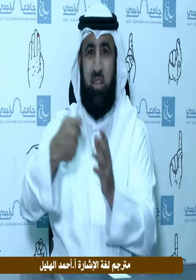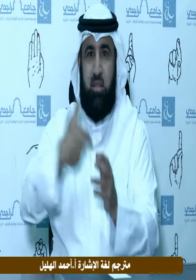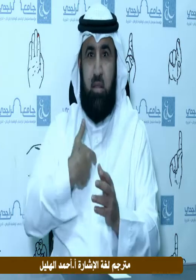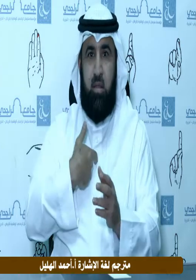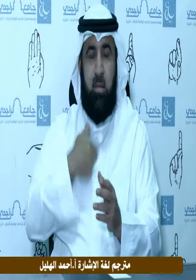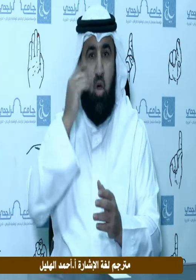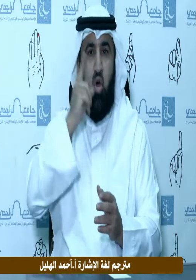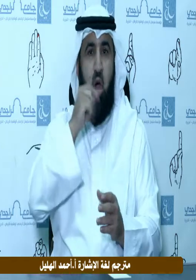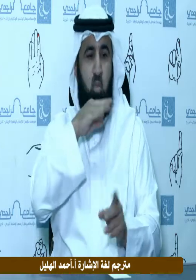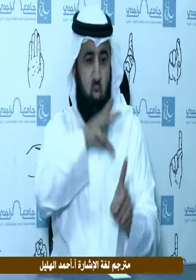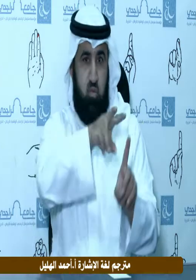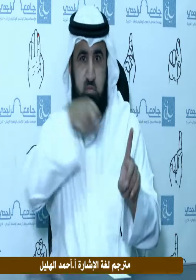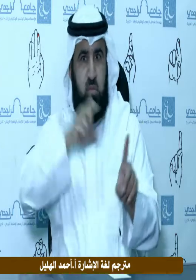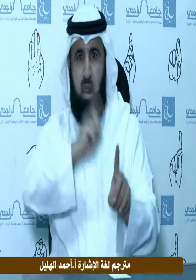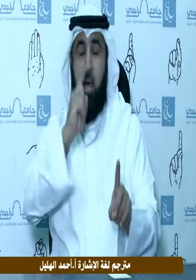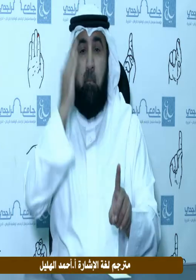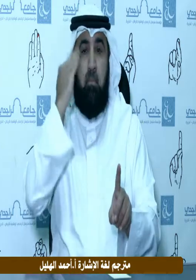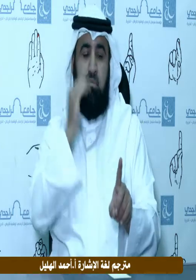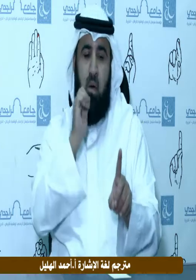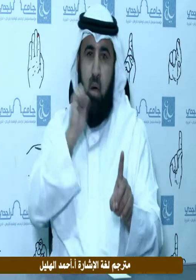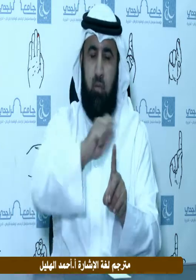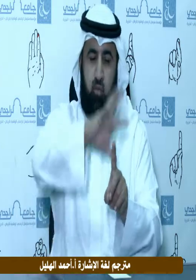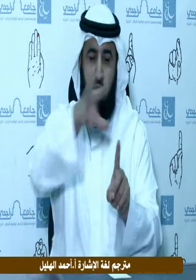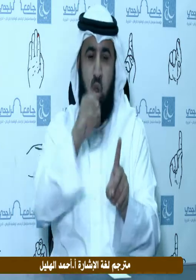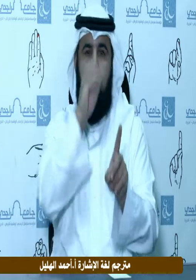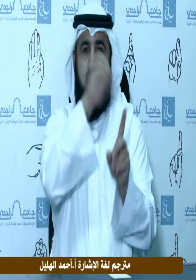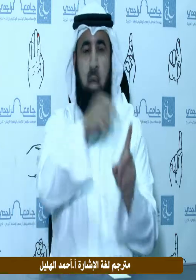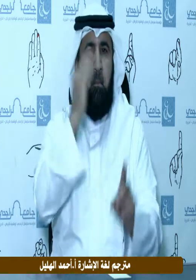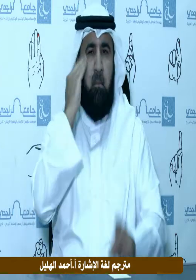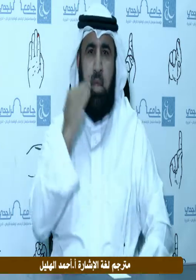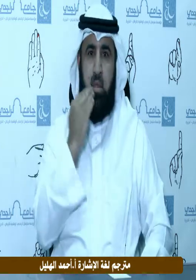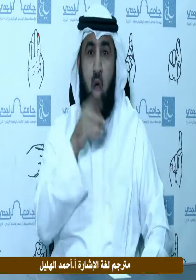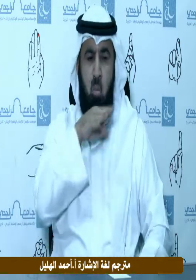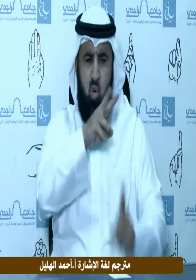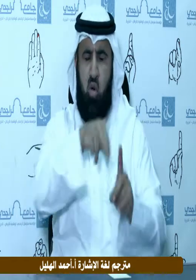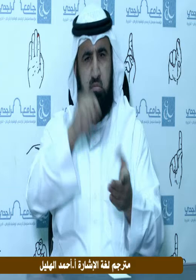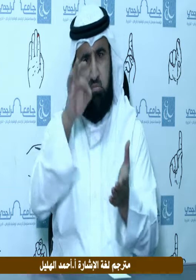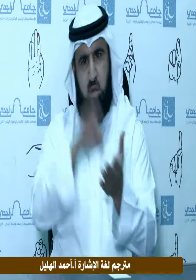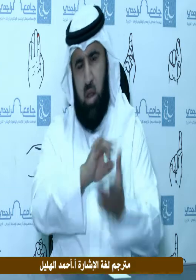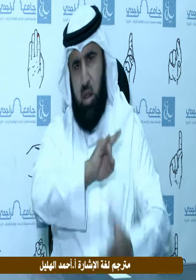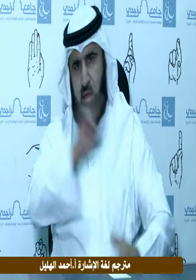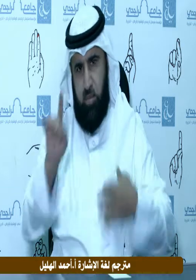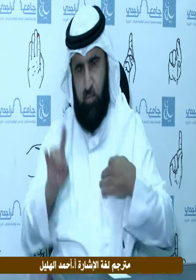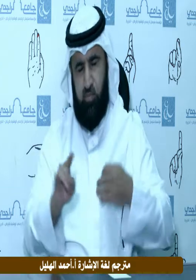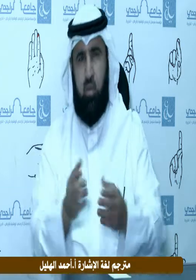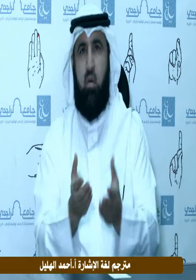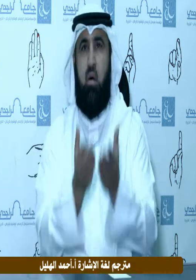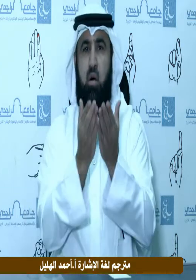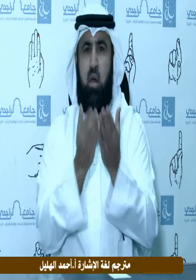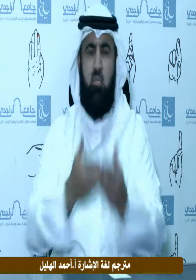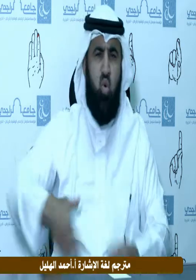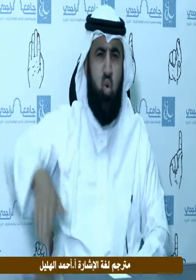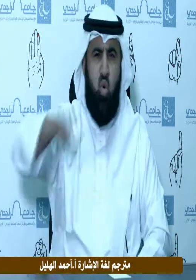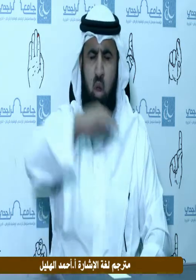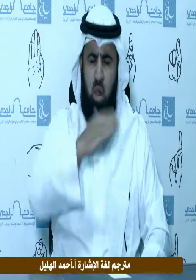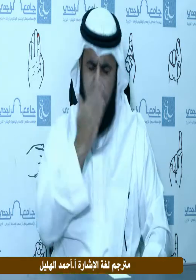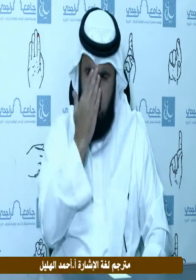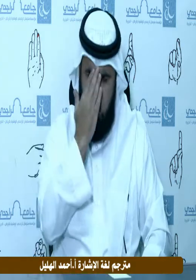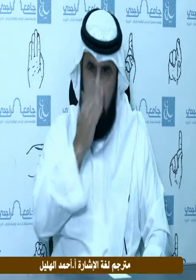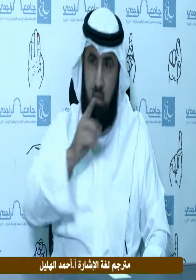وعلا وآتوا النساء صدقاتهن نحلة جعلني الله وإياكم من عباده